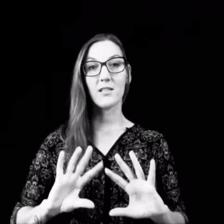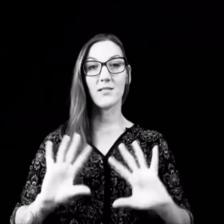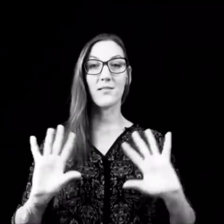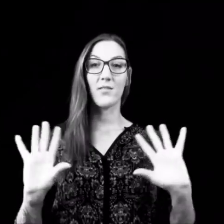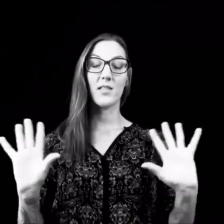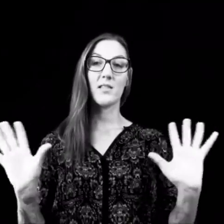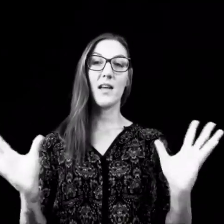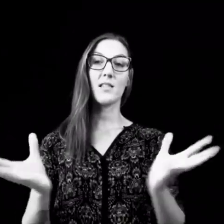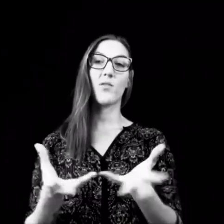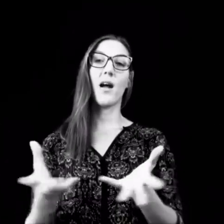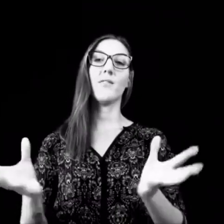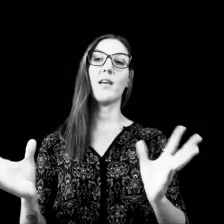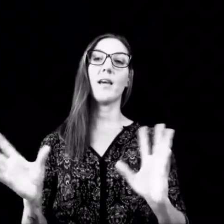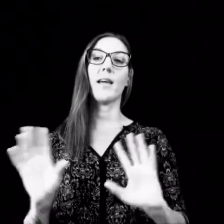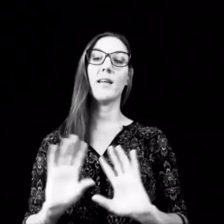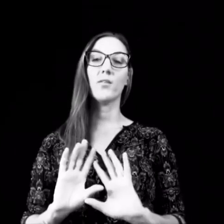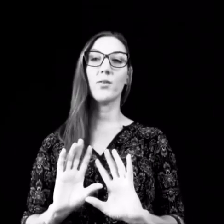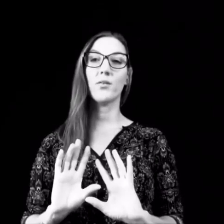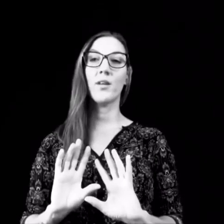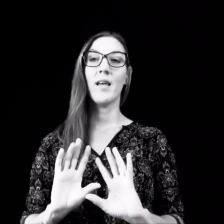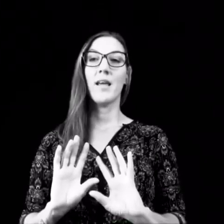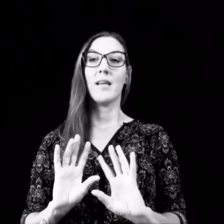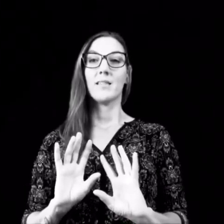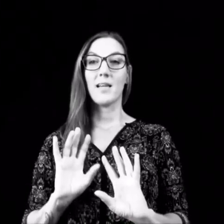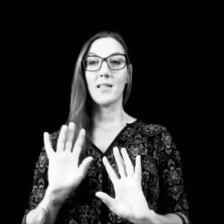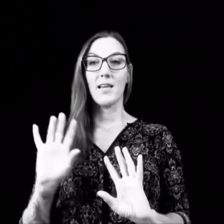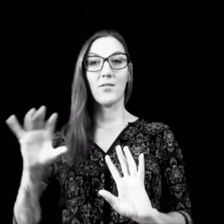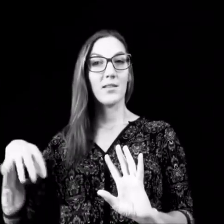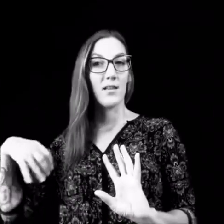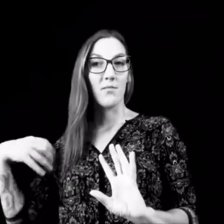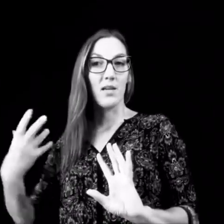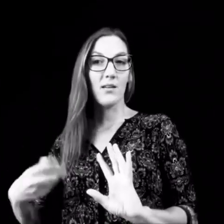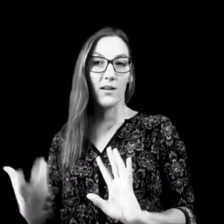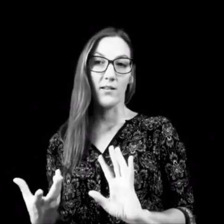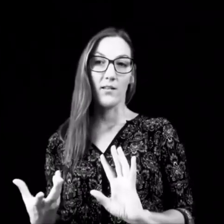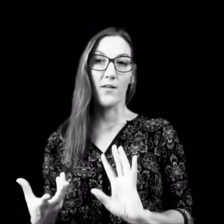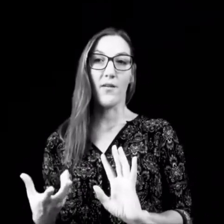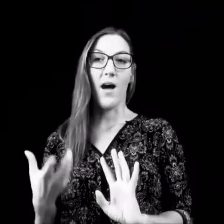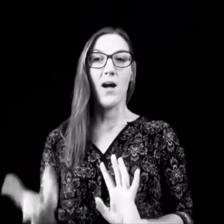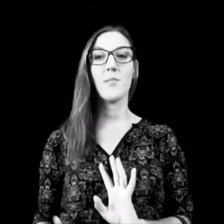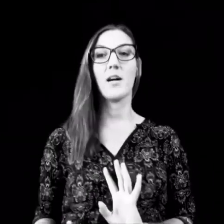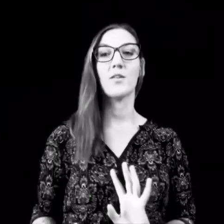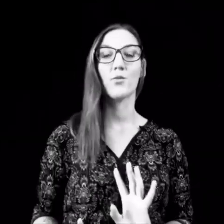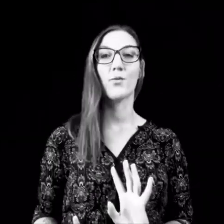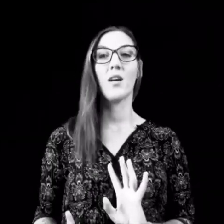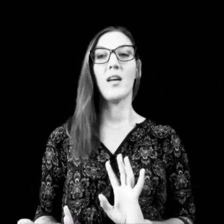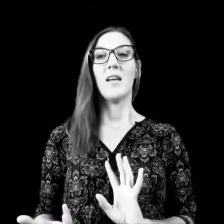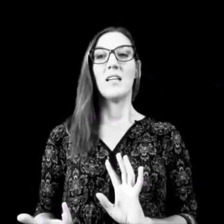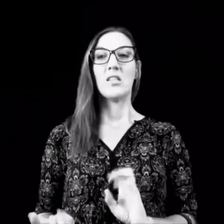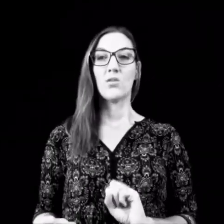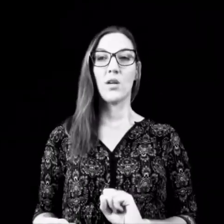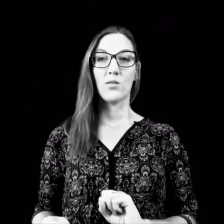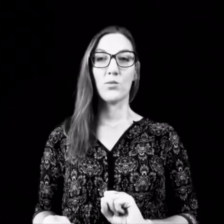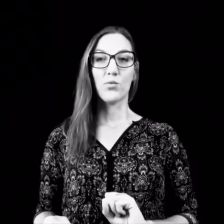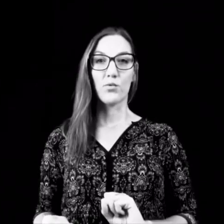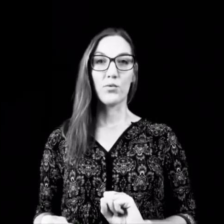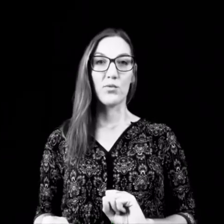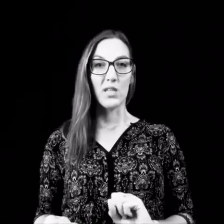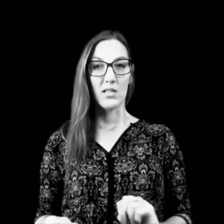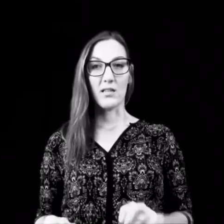quasi das, woran wir erkennen können, dass etwas im Inneren, in der Verarbeitung nicht so ganz gut funktioniert hat. Denn